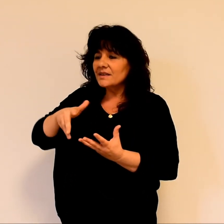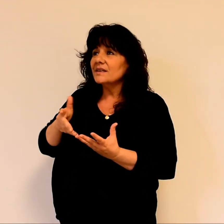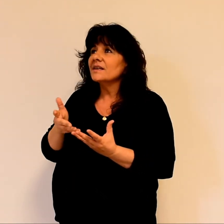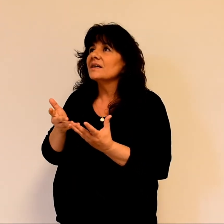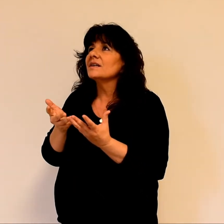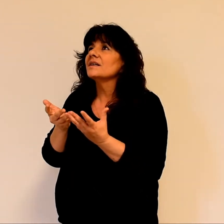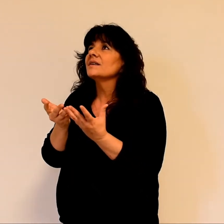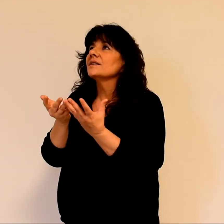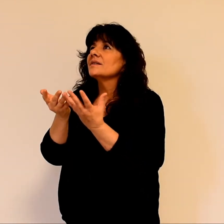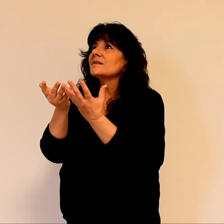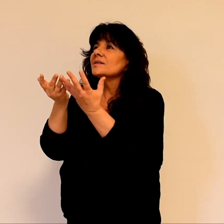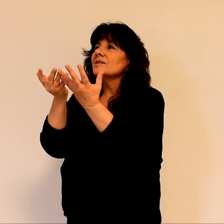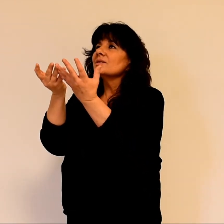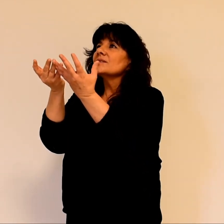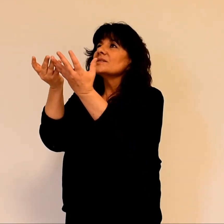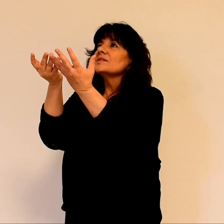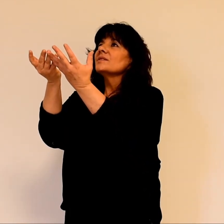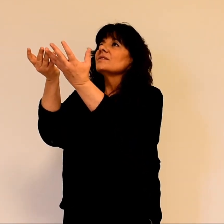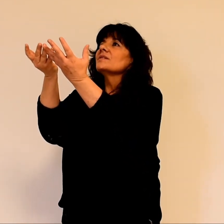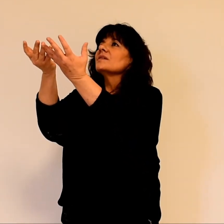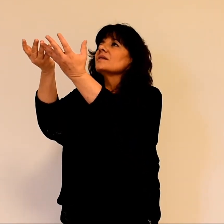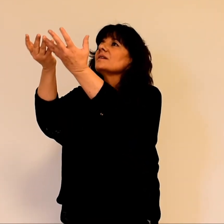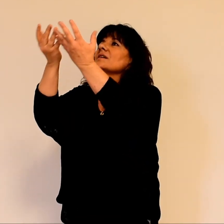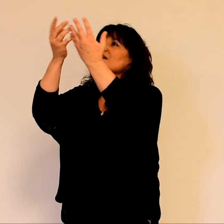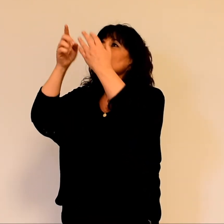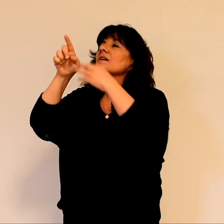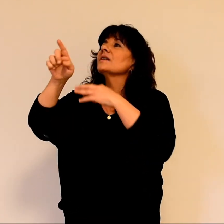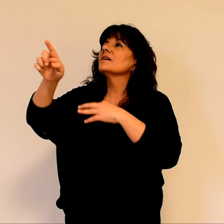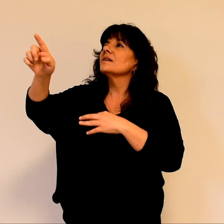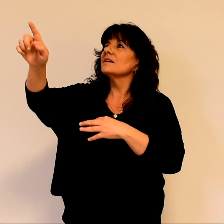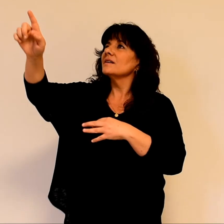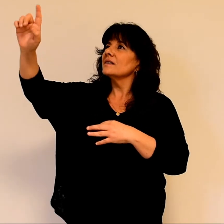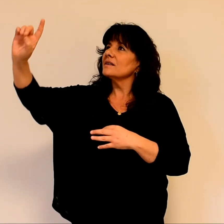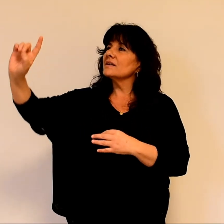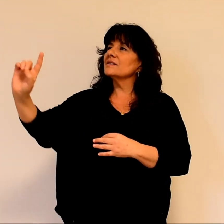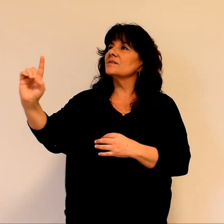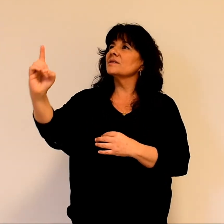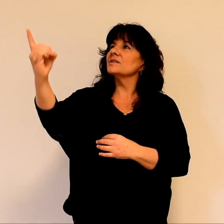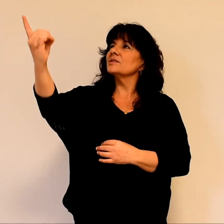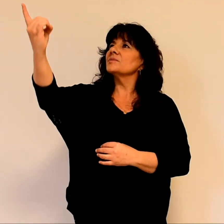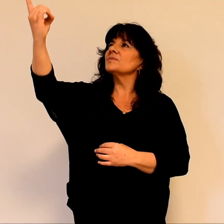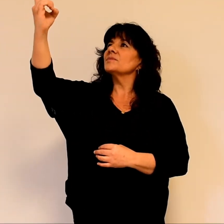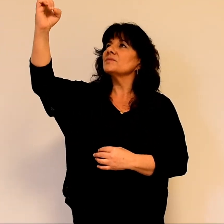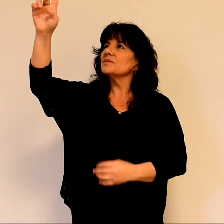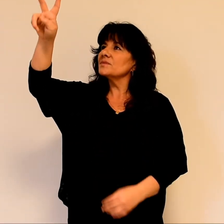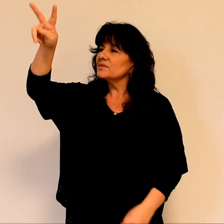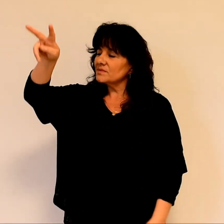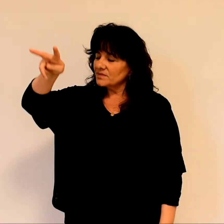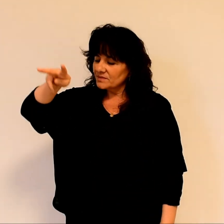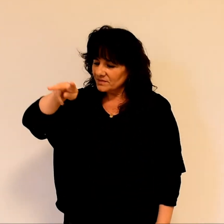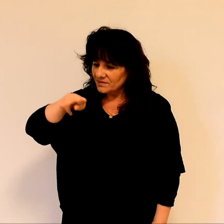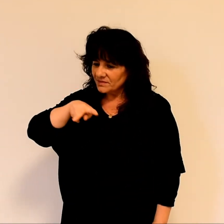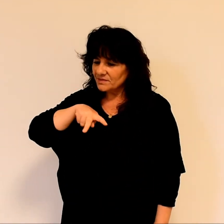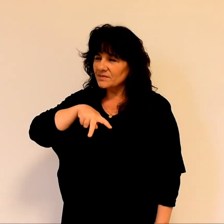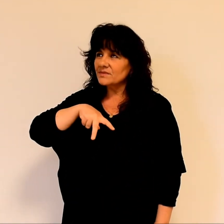âme, vers toi mon Dieu.